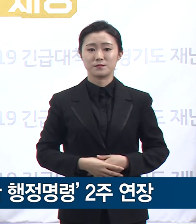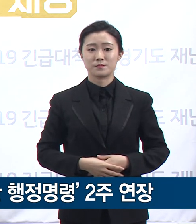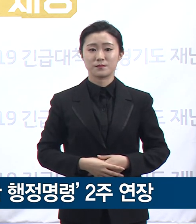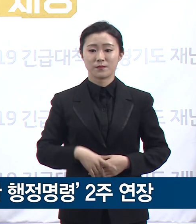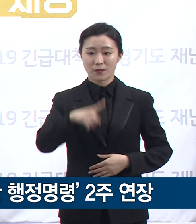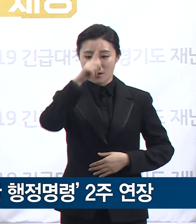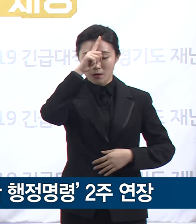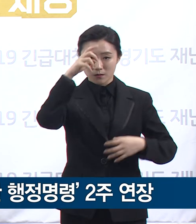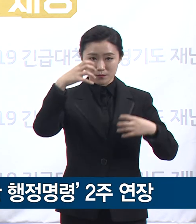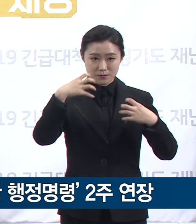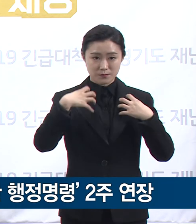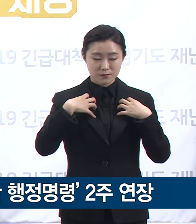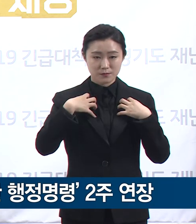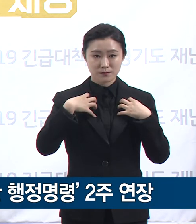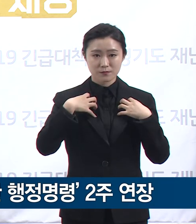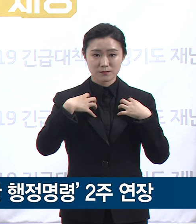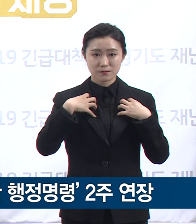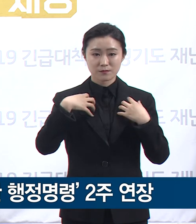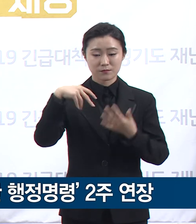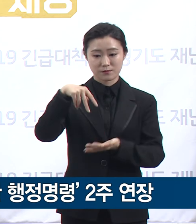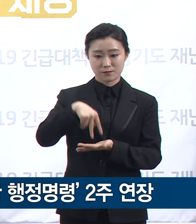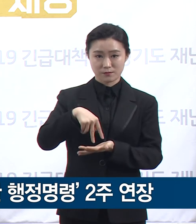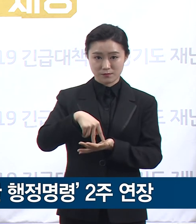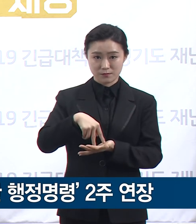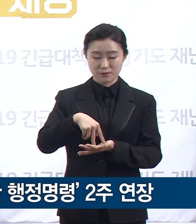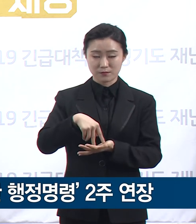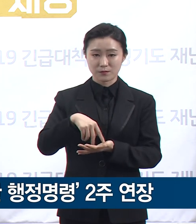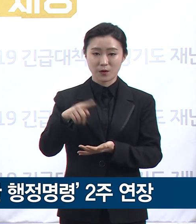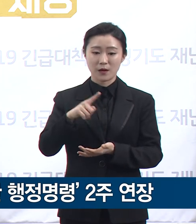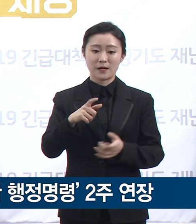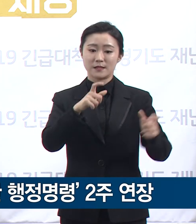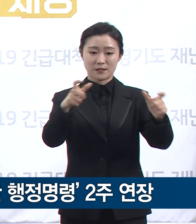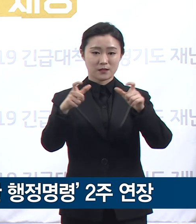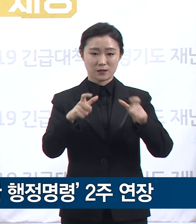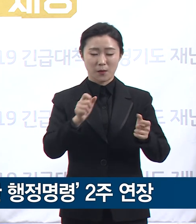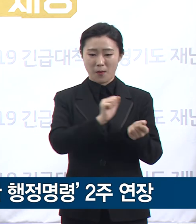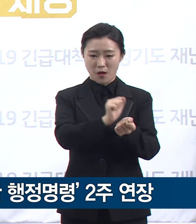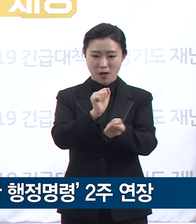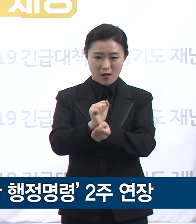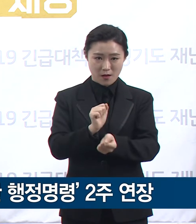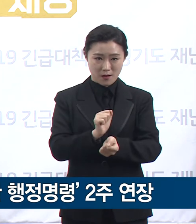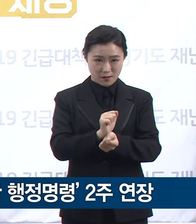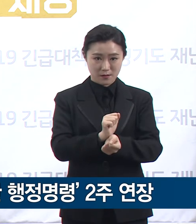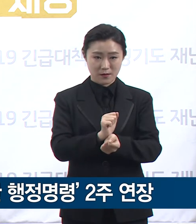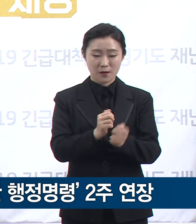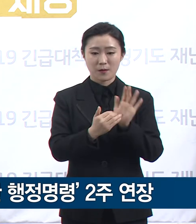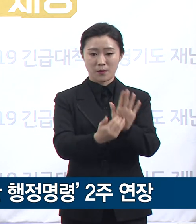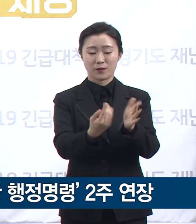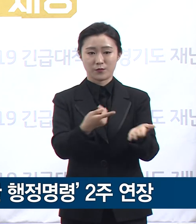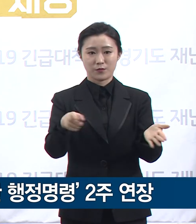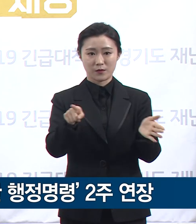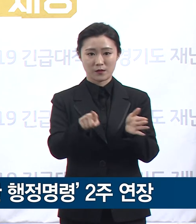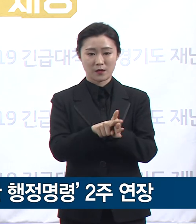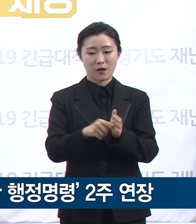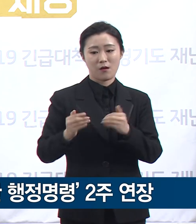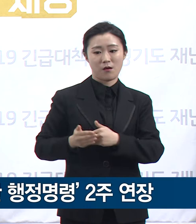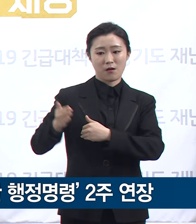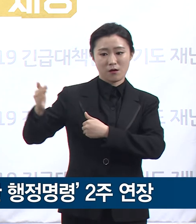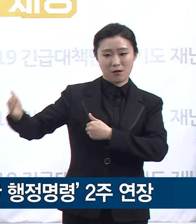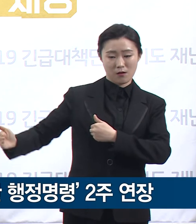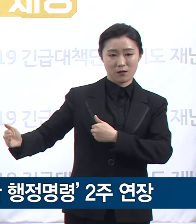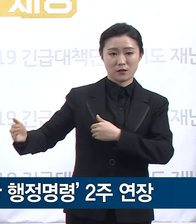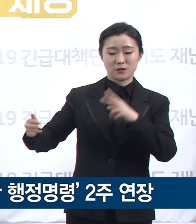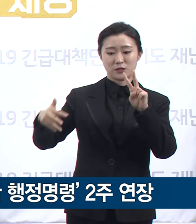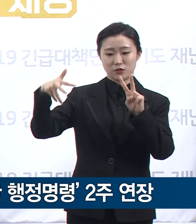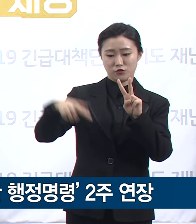정부에서도 지역사회 감염 확산 방지를 위해 강화된 물리적 거리 두기 기간을 2주간 연장하였고 경기도에서도